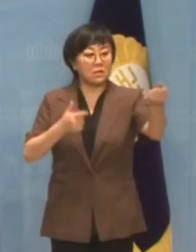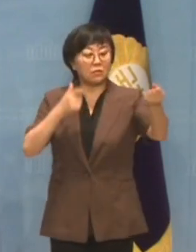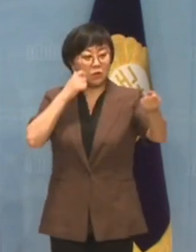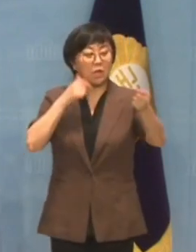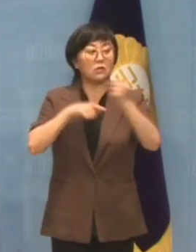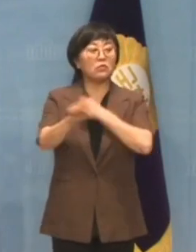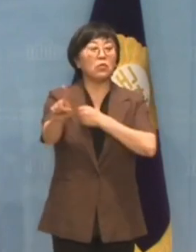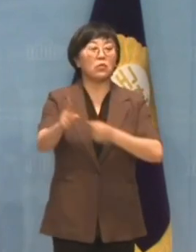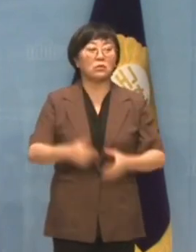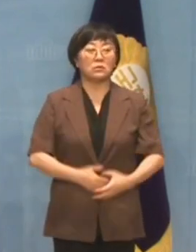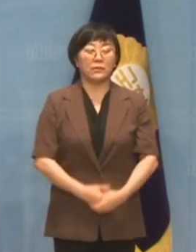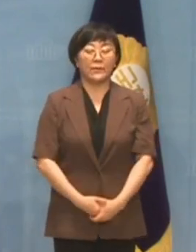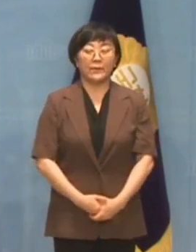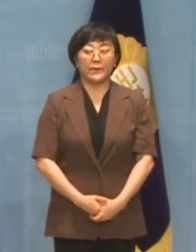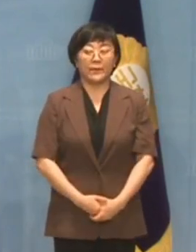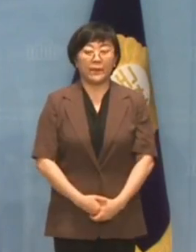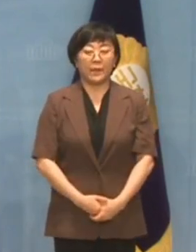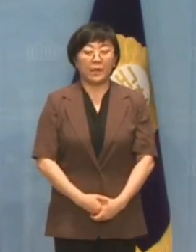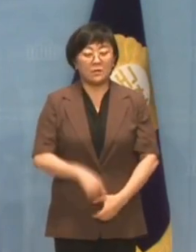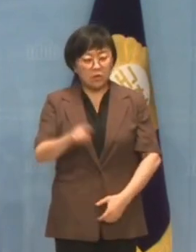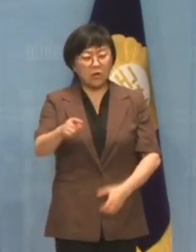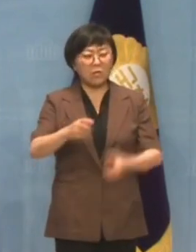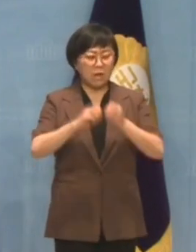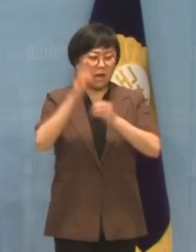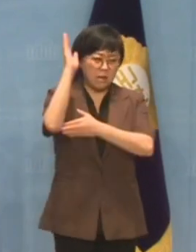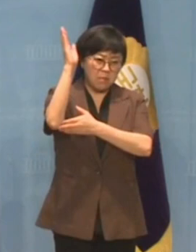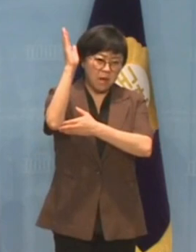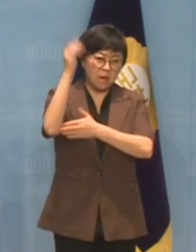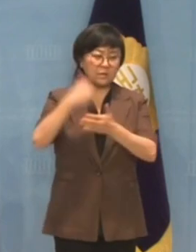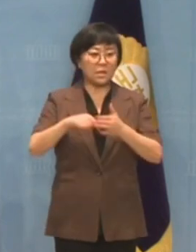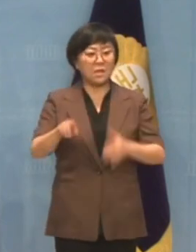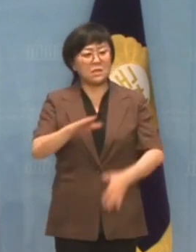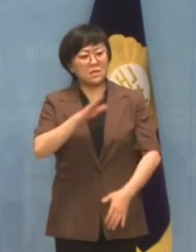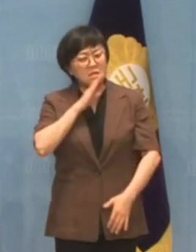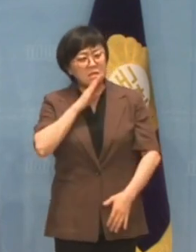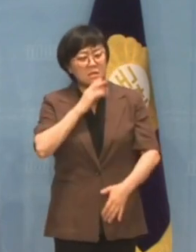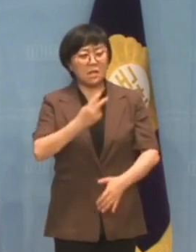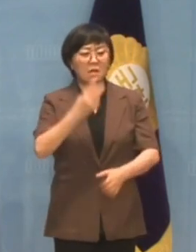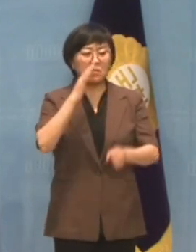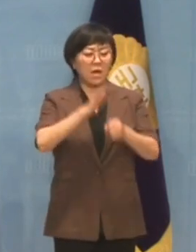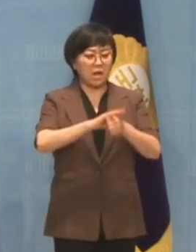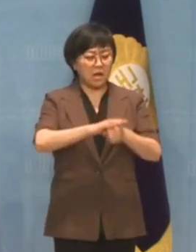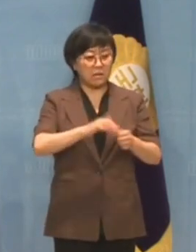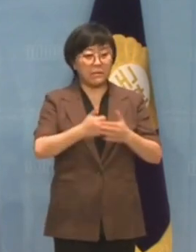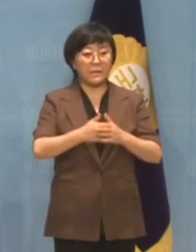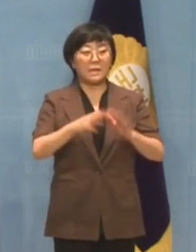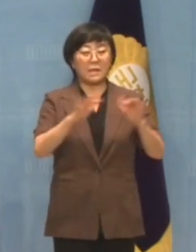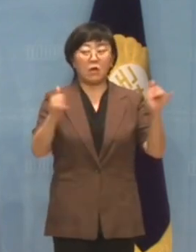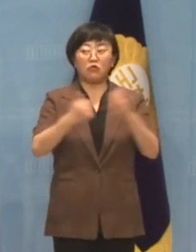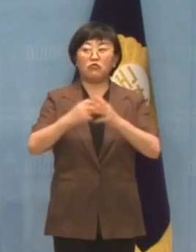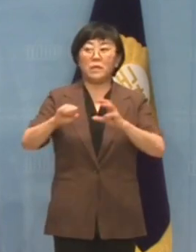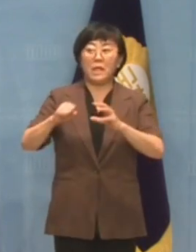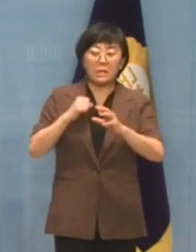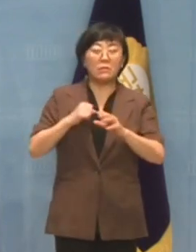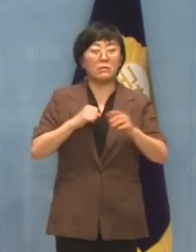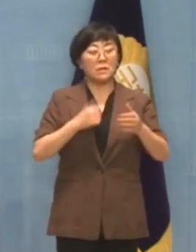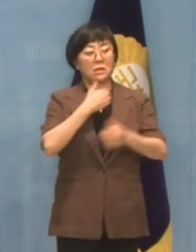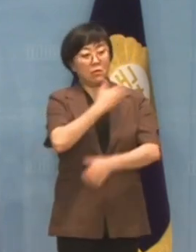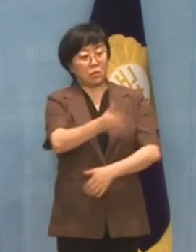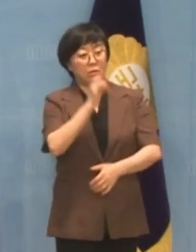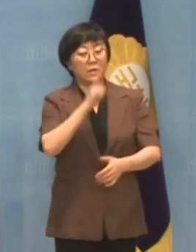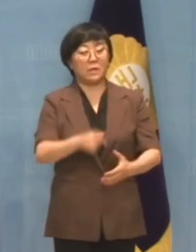못하는 것입니까? 저런 막말을 쏟아내고 안하무인으로 행동하게 만든 것은 국민의힘입니다.